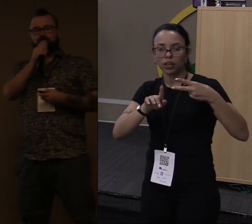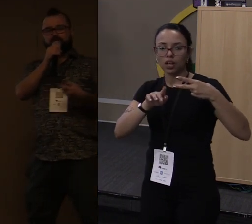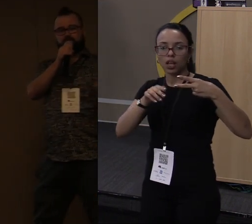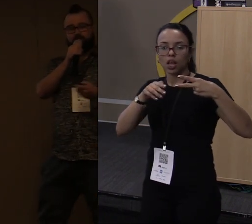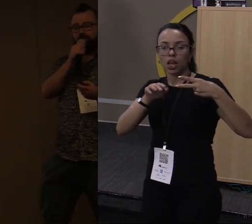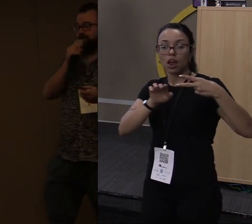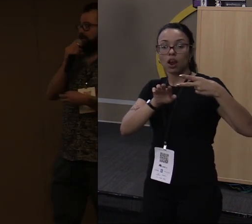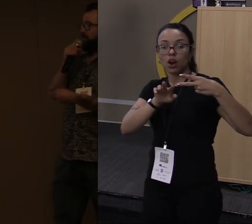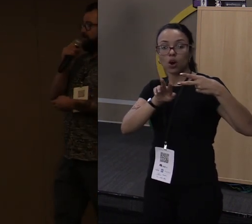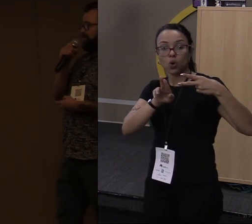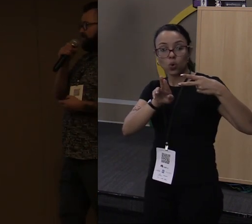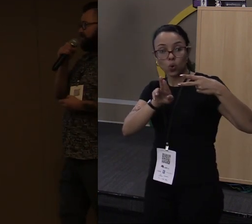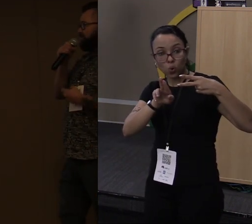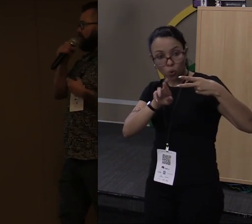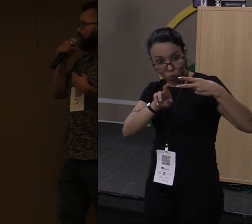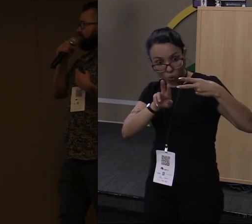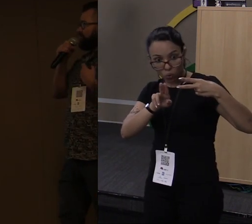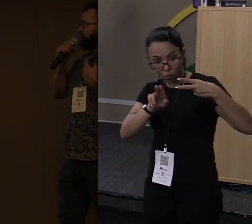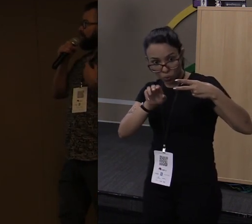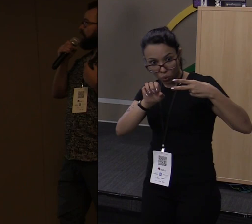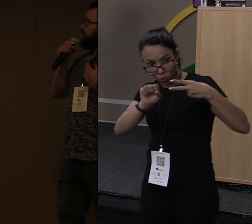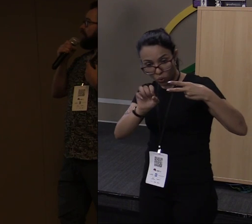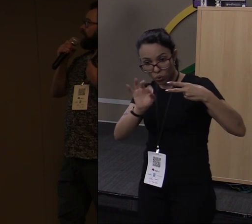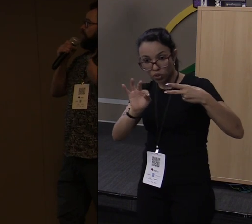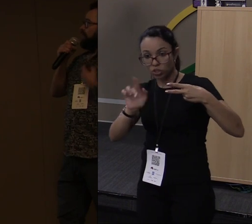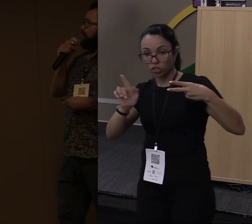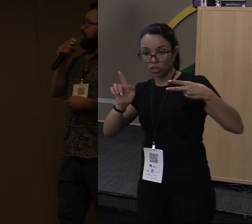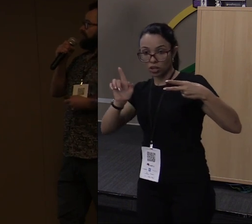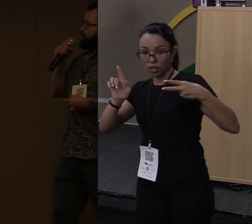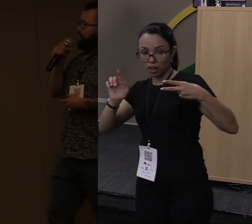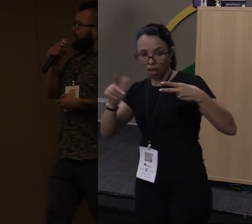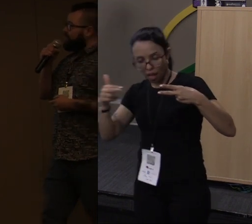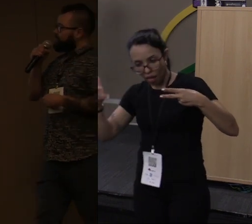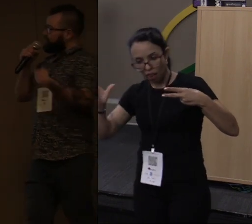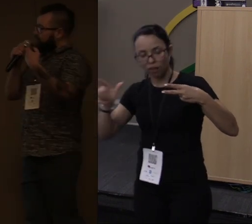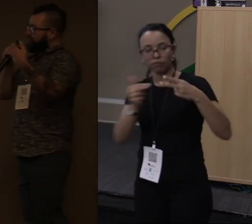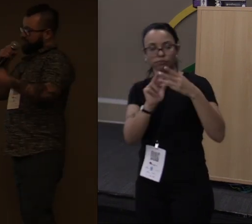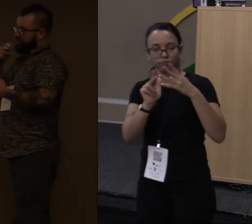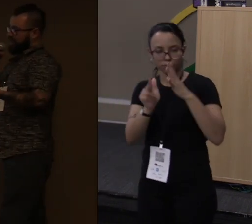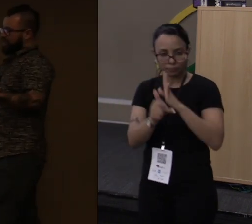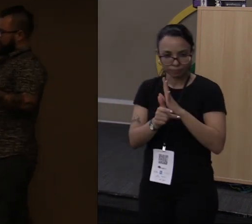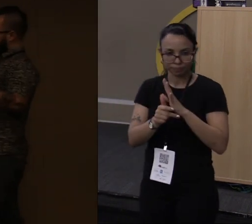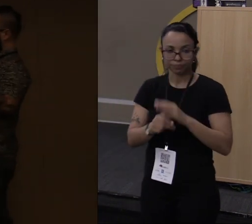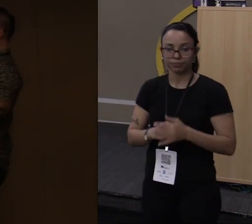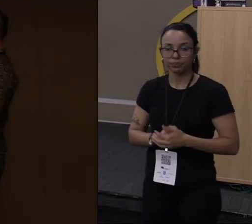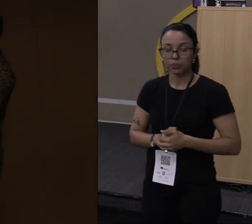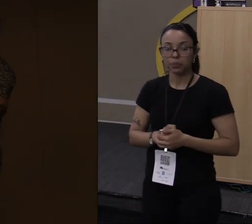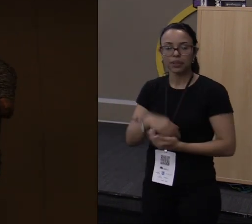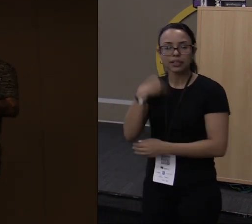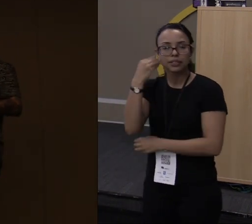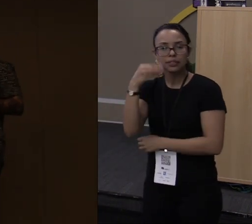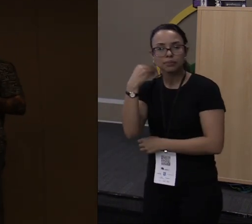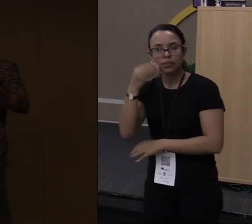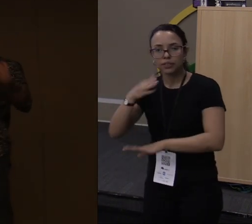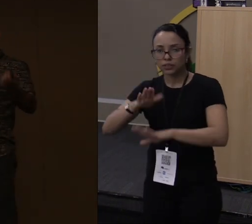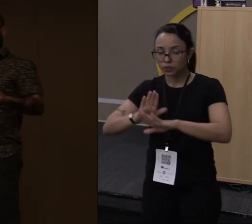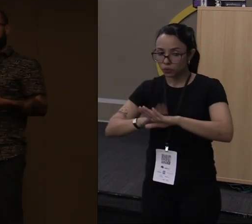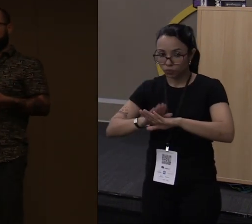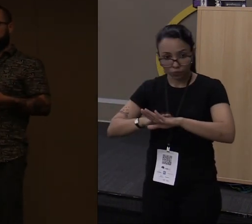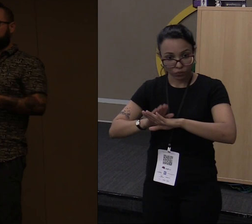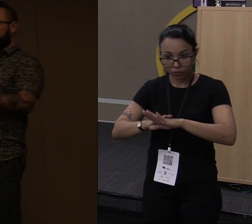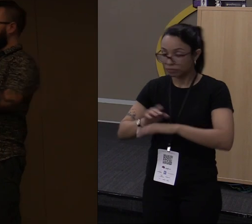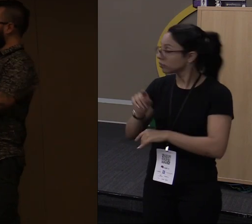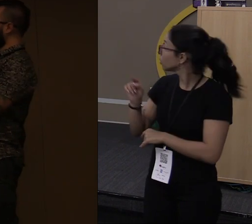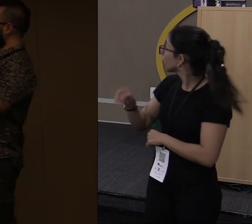extensões em Rust que permitem fazer a mesma coisa. Essa experiência que eu fiz lá, que a gente acabou não colocando em produção por